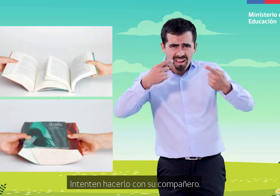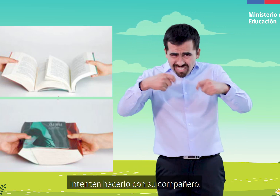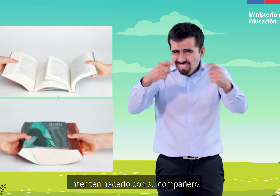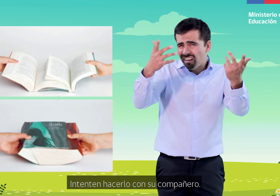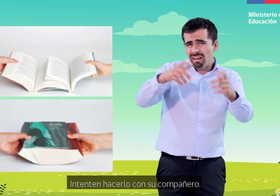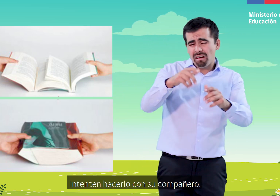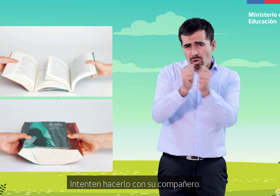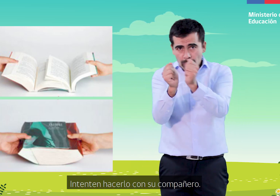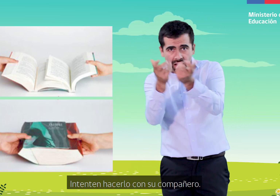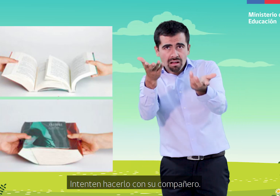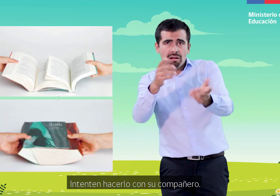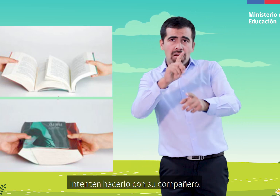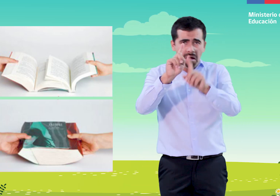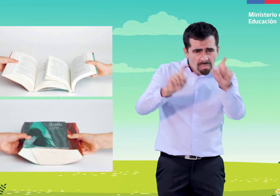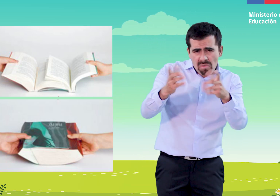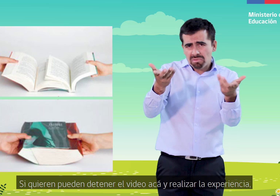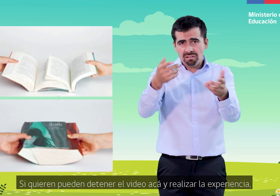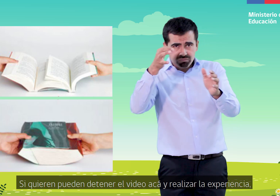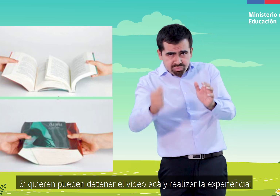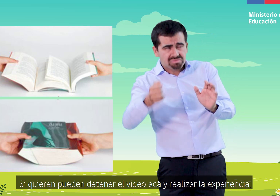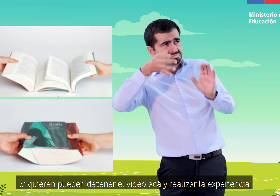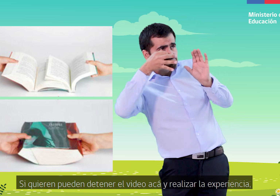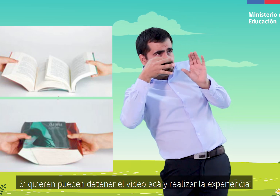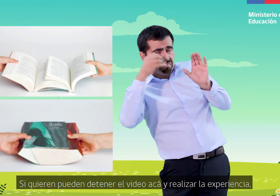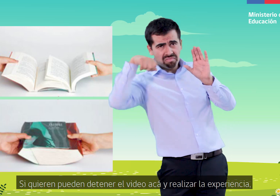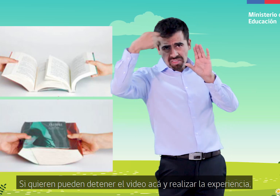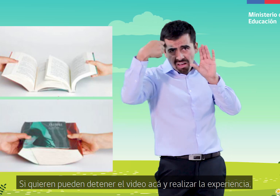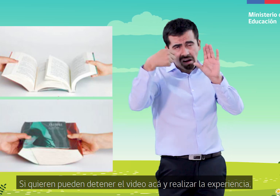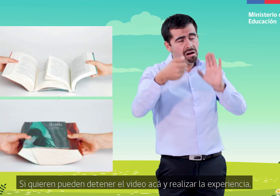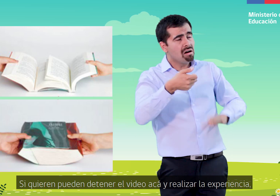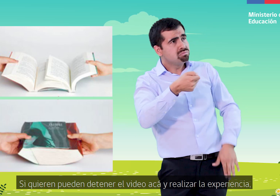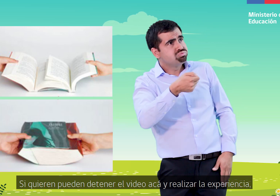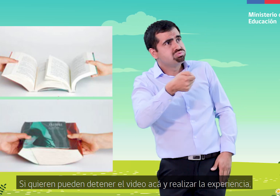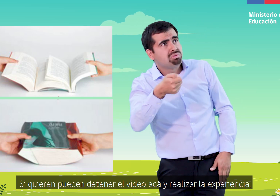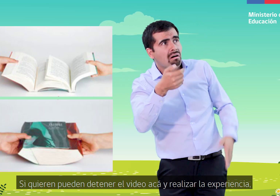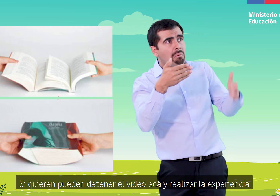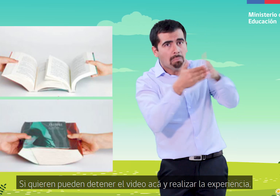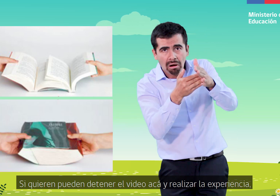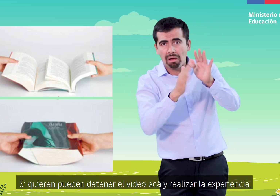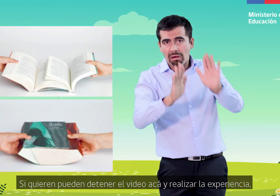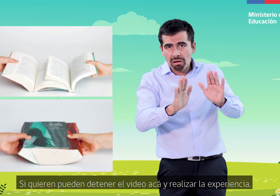Intenten hacerlo con su compañero. Si quieren, pueden detener el video acá y realizar la experiencia.